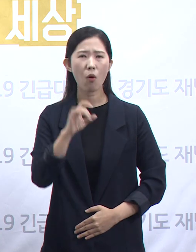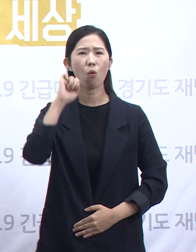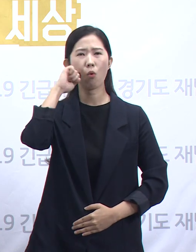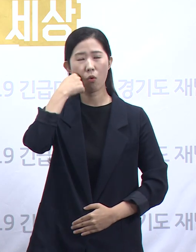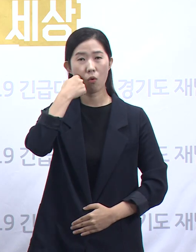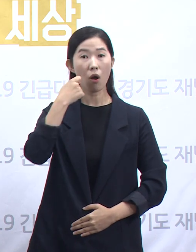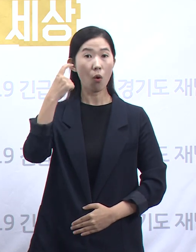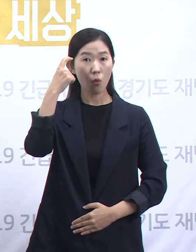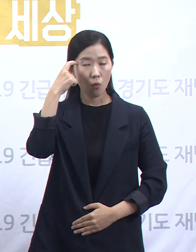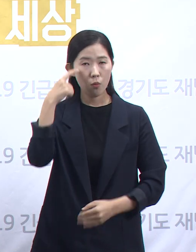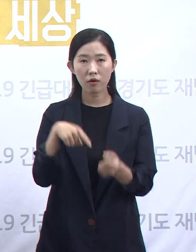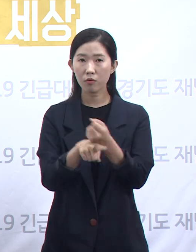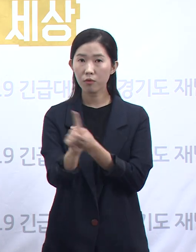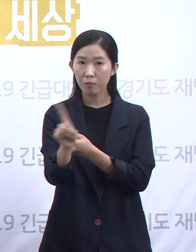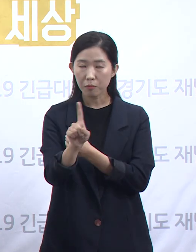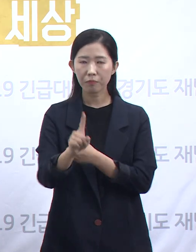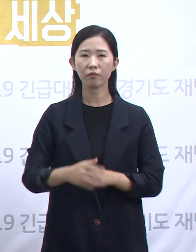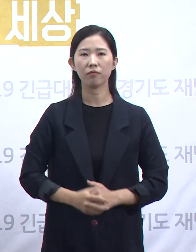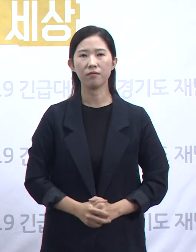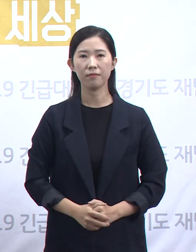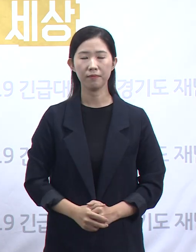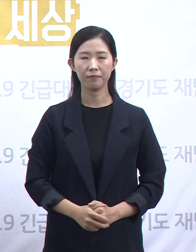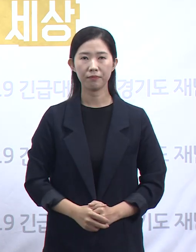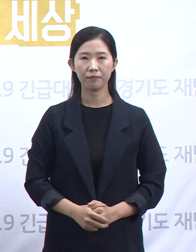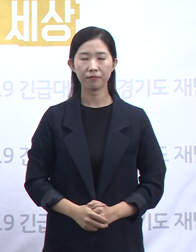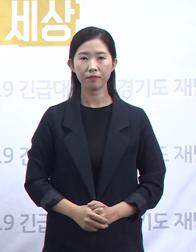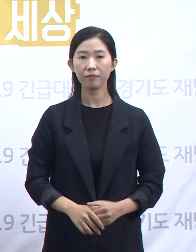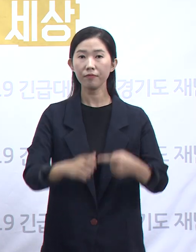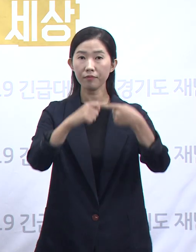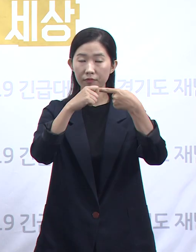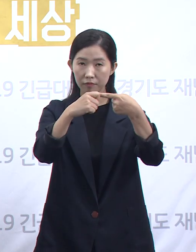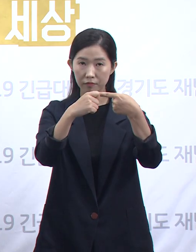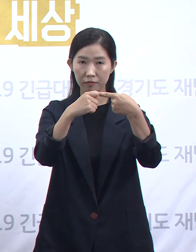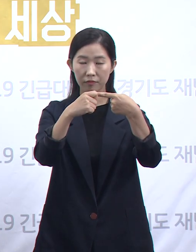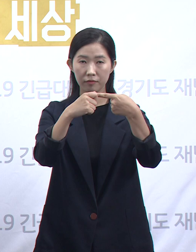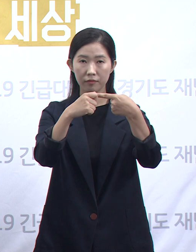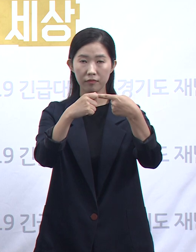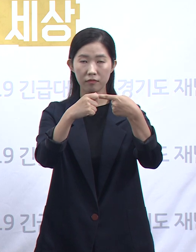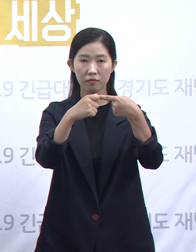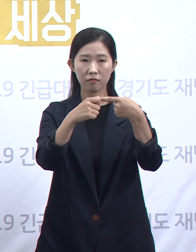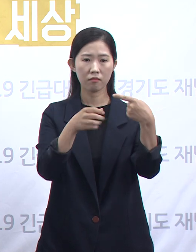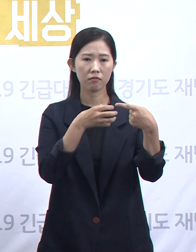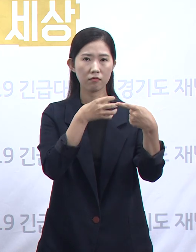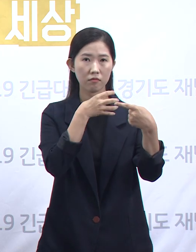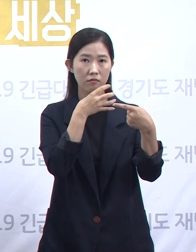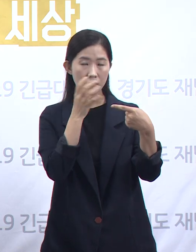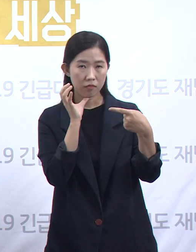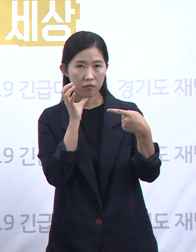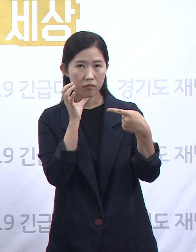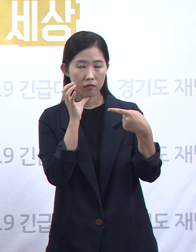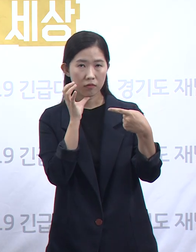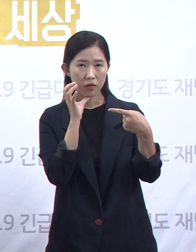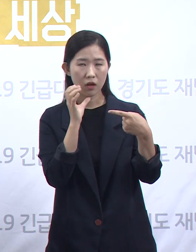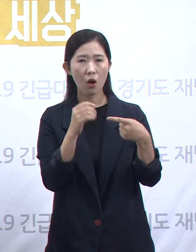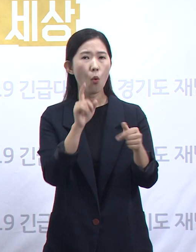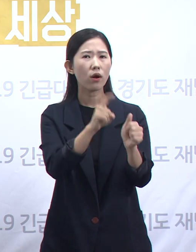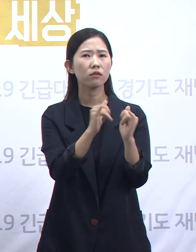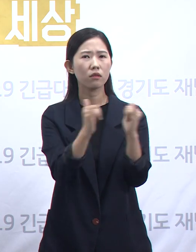들어 설명을 드리면 다음과 같습니다. 첫째 고령 확진자가 많기 때문입니다.